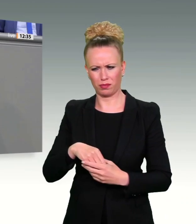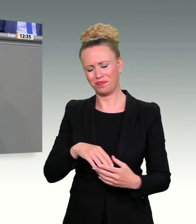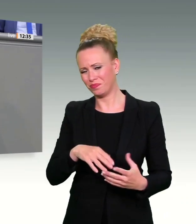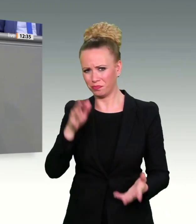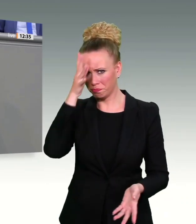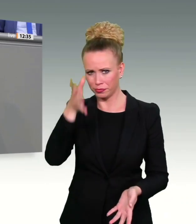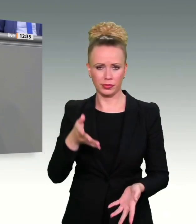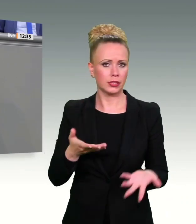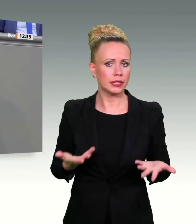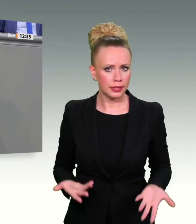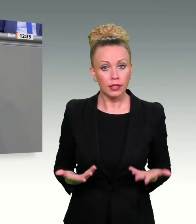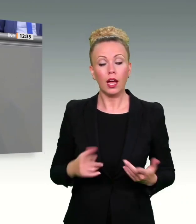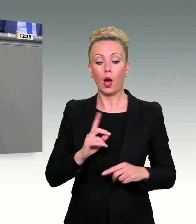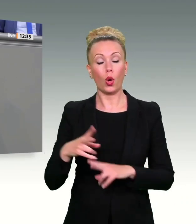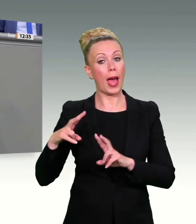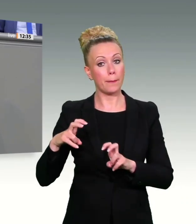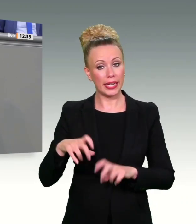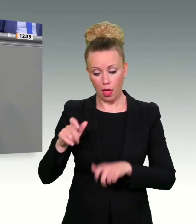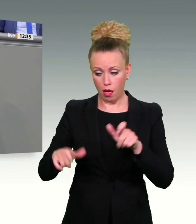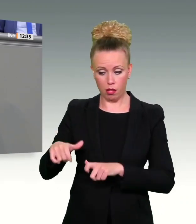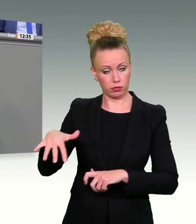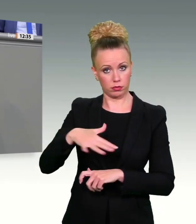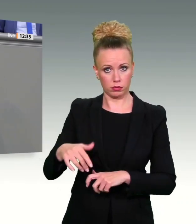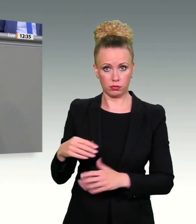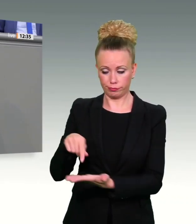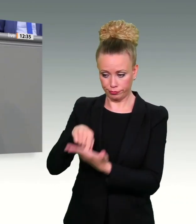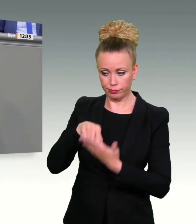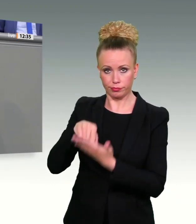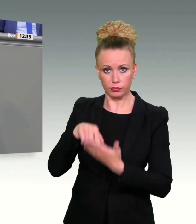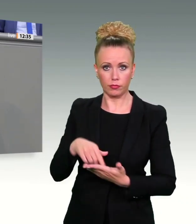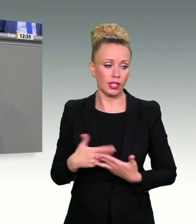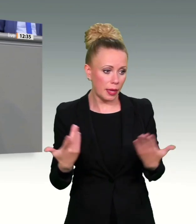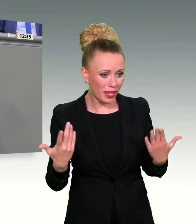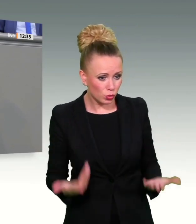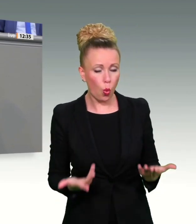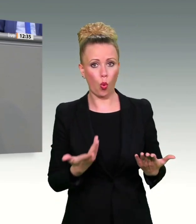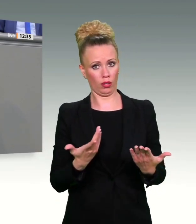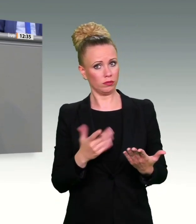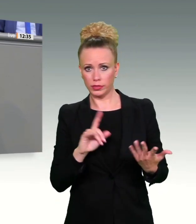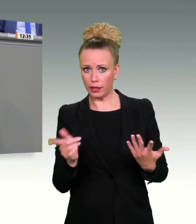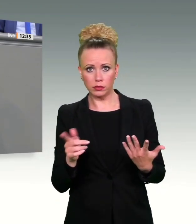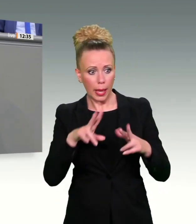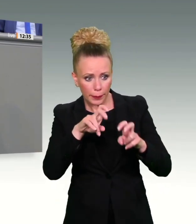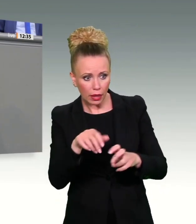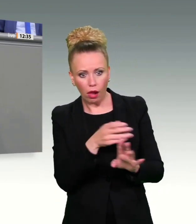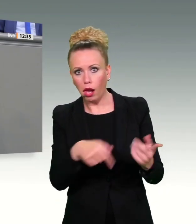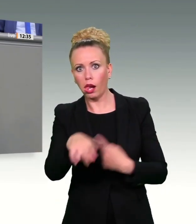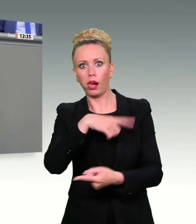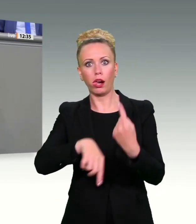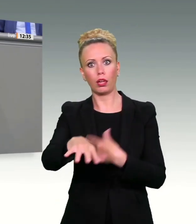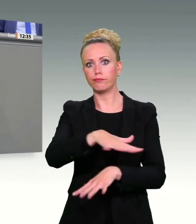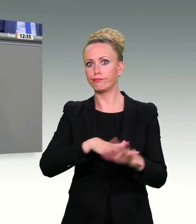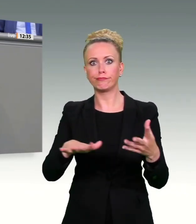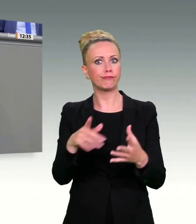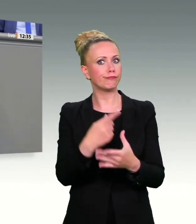teilen uns ganz klar mit, mit diesem Vorgehen würden viele Ermittlungen ins Leere laufen. Denn Daten, liebe Kolleginnen und